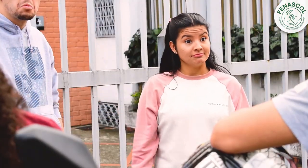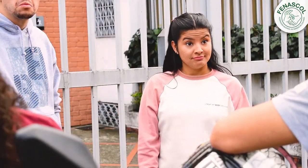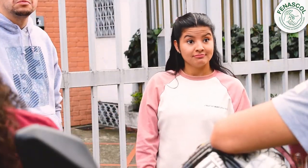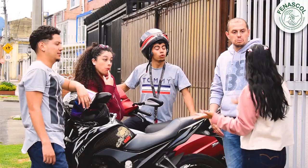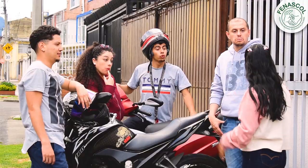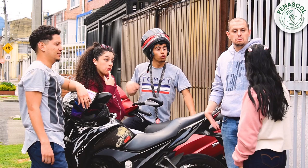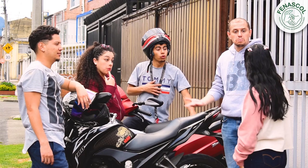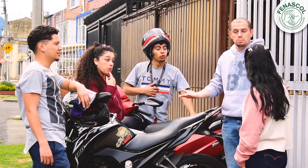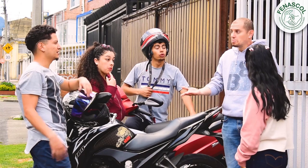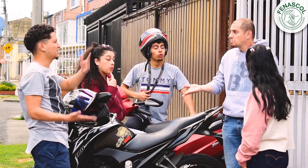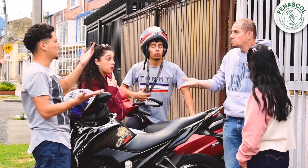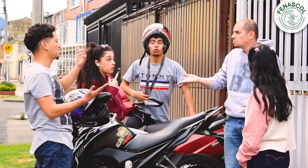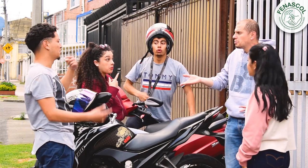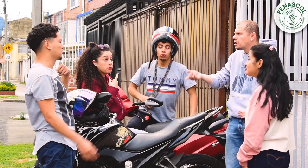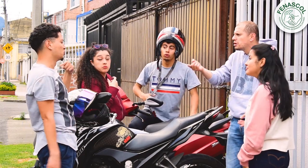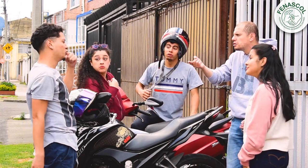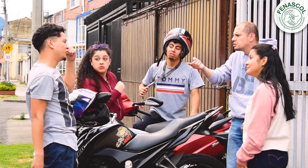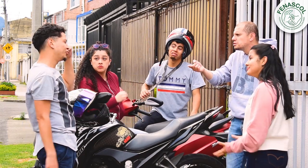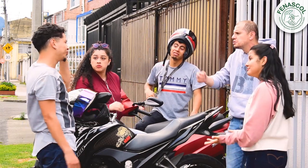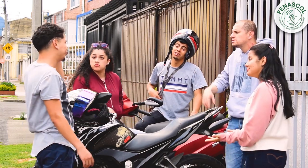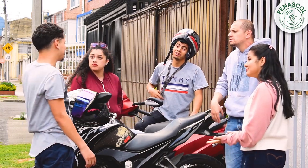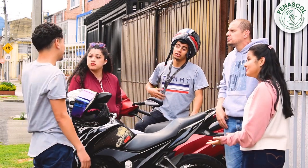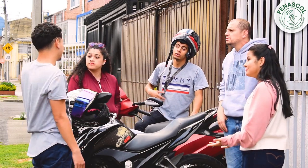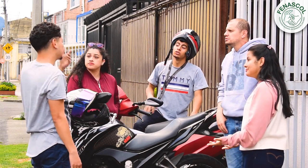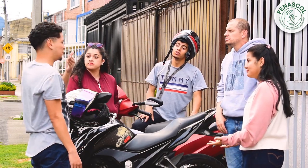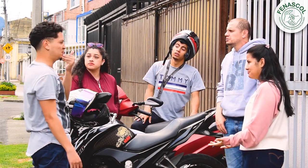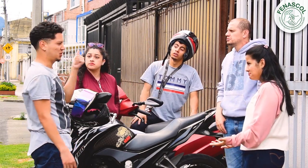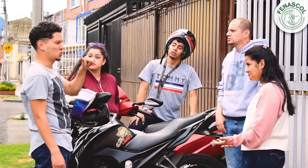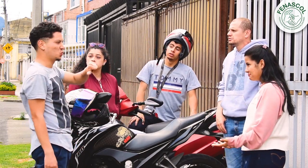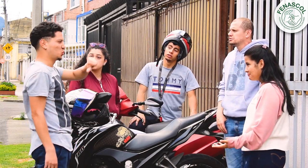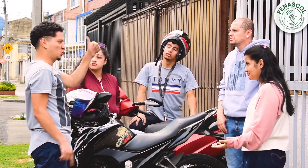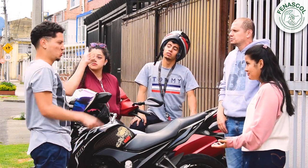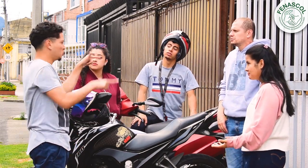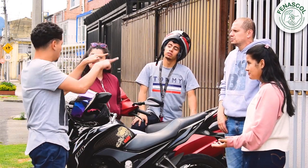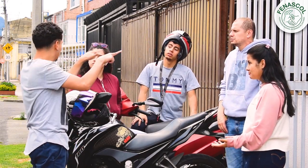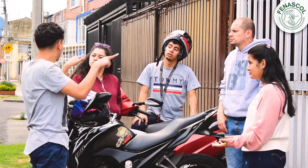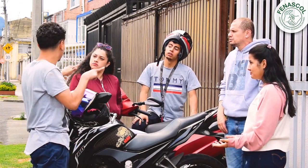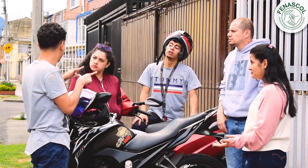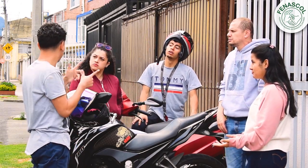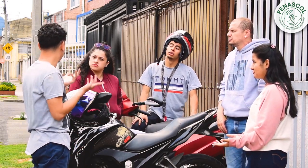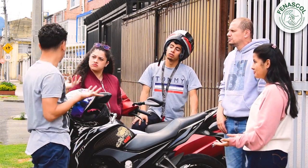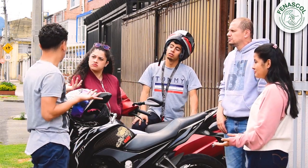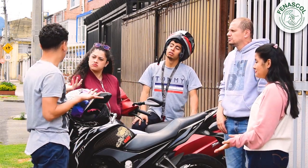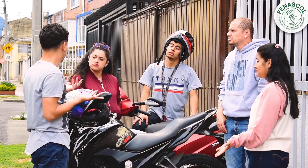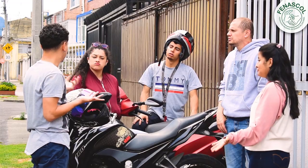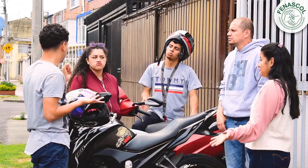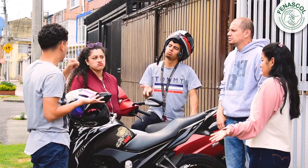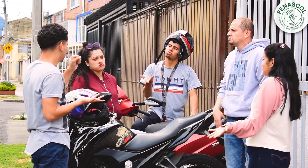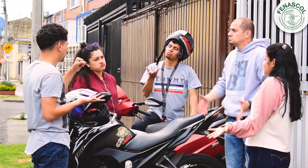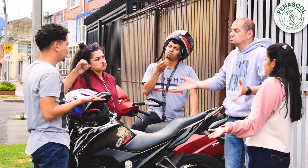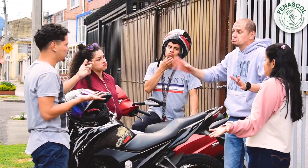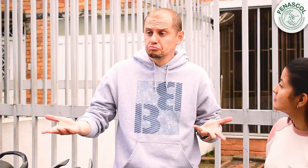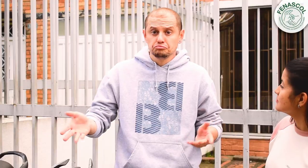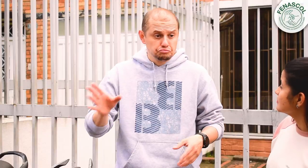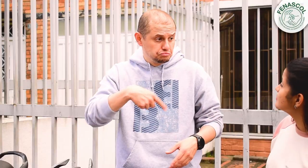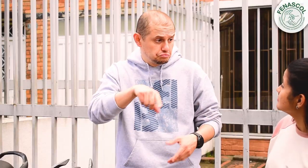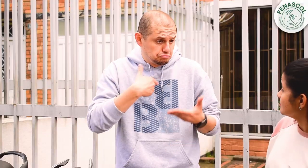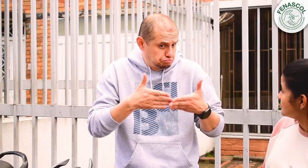¿Sí? Yo creo que mejor nos vamos para otro sitio. ¿Sí? Es una democracia.